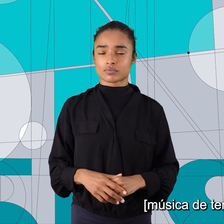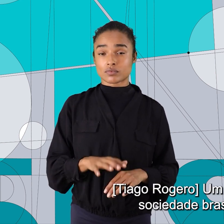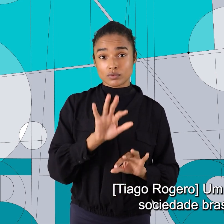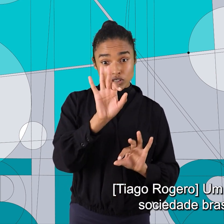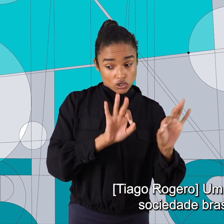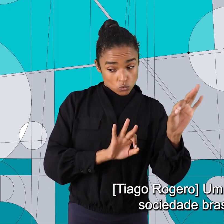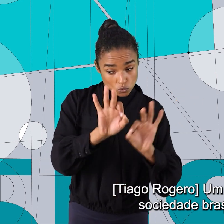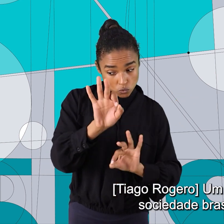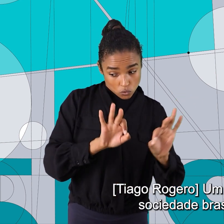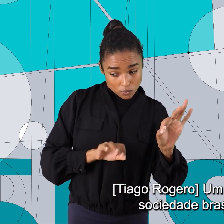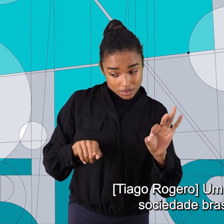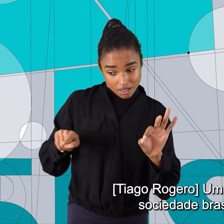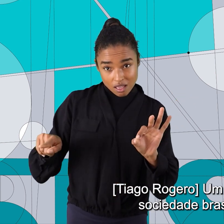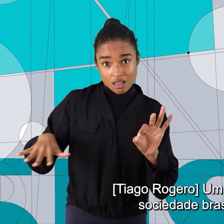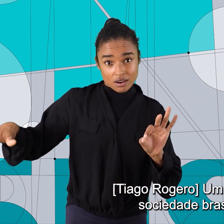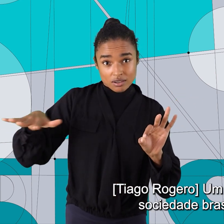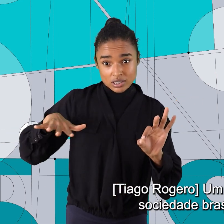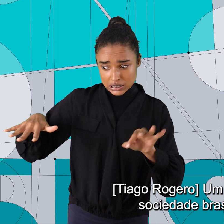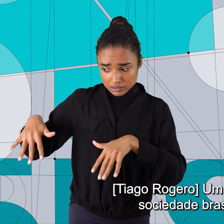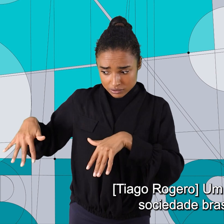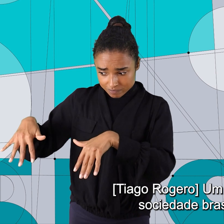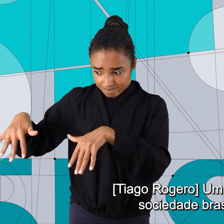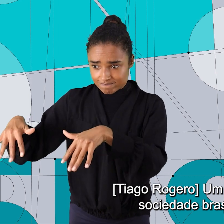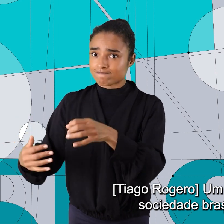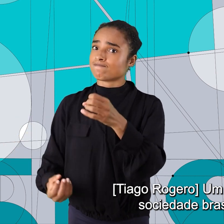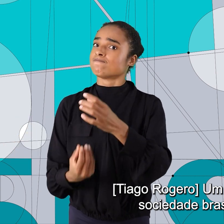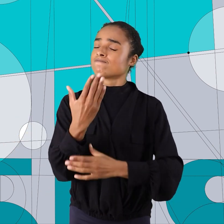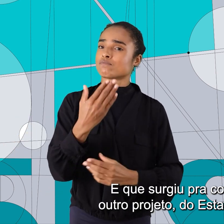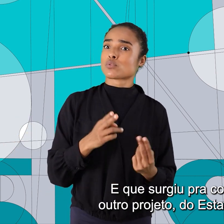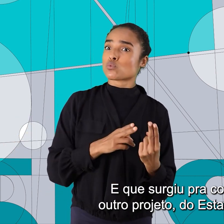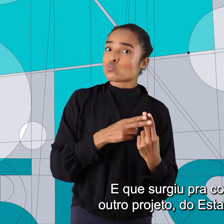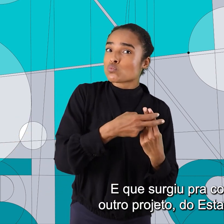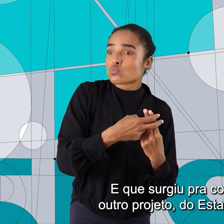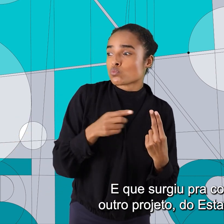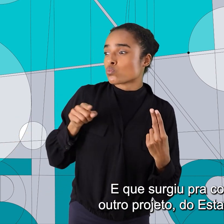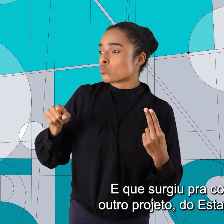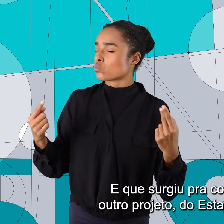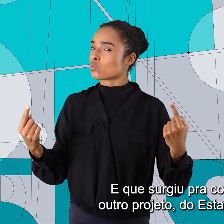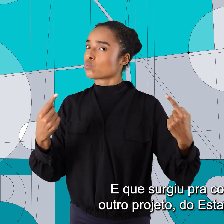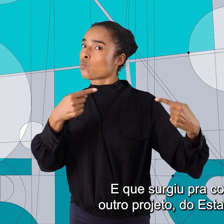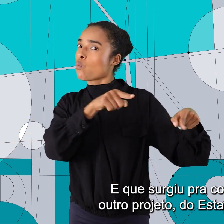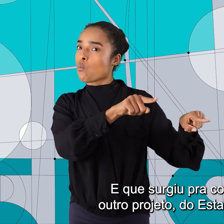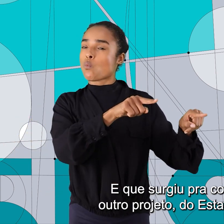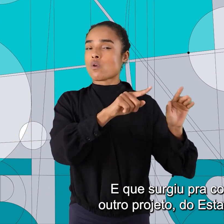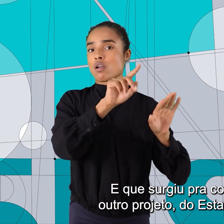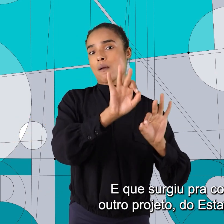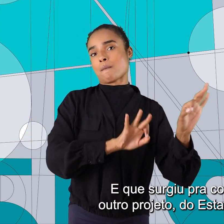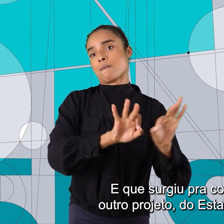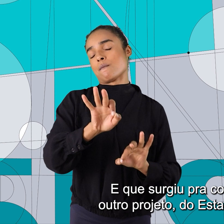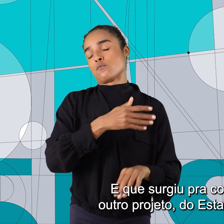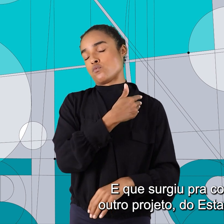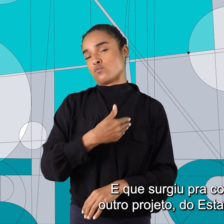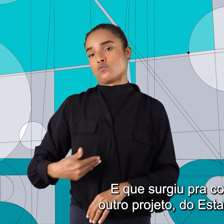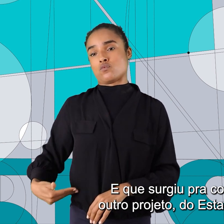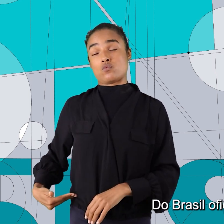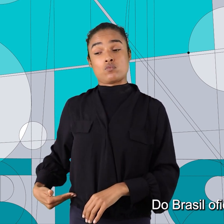Um projeto da sociedade brasileira. E que surgiu para combater um outro projeto do